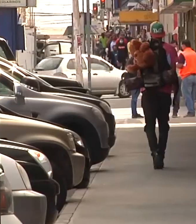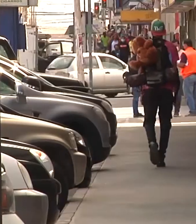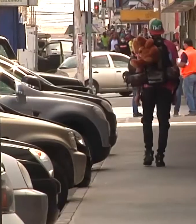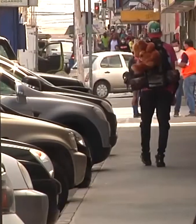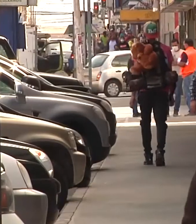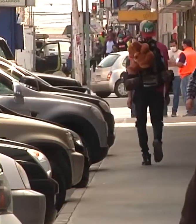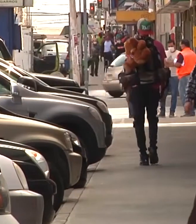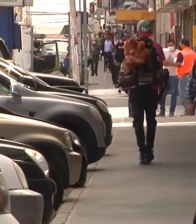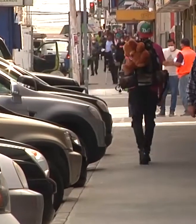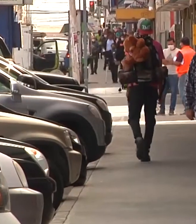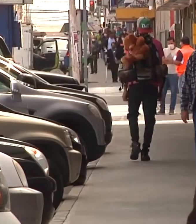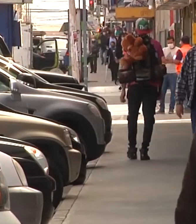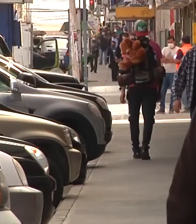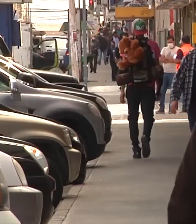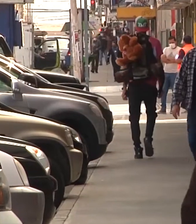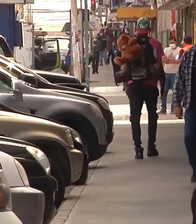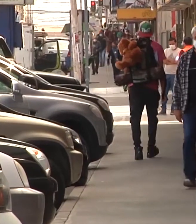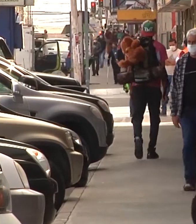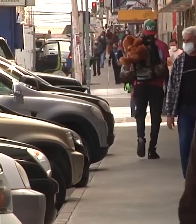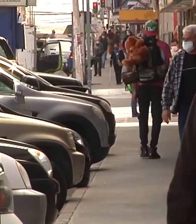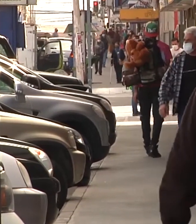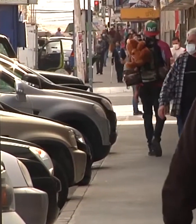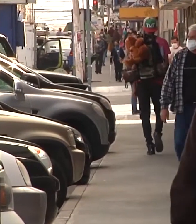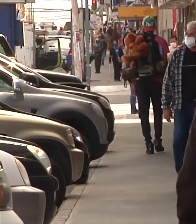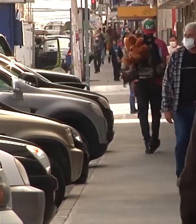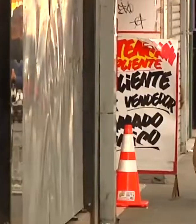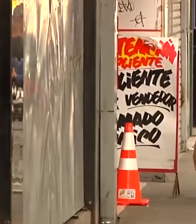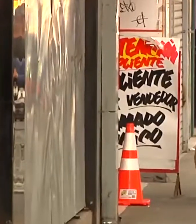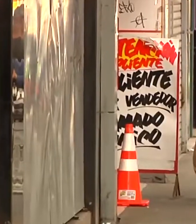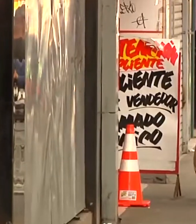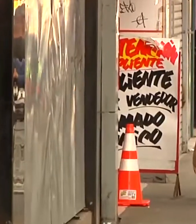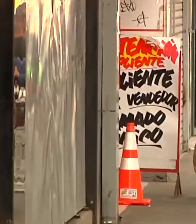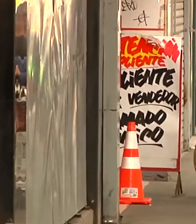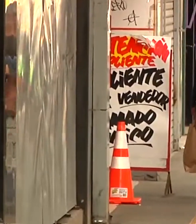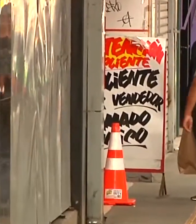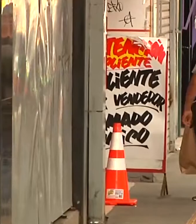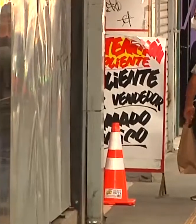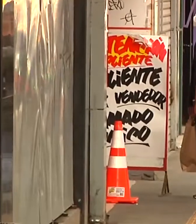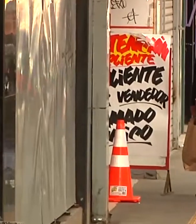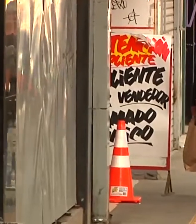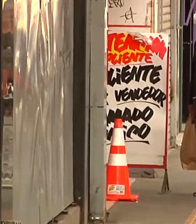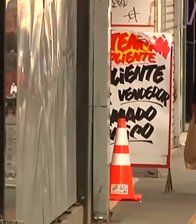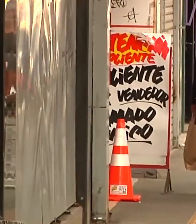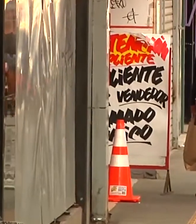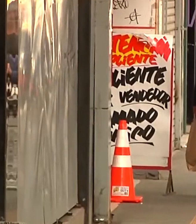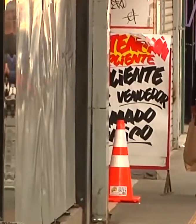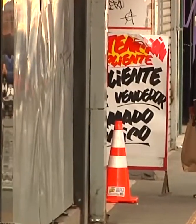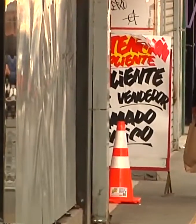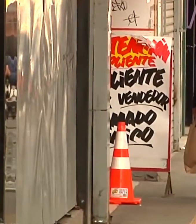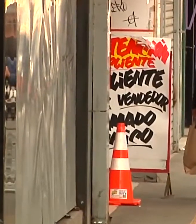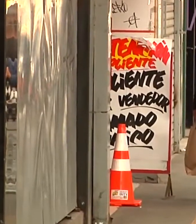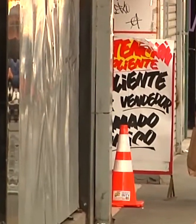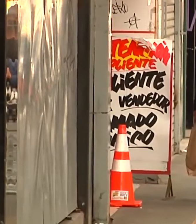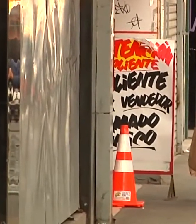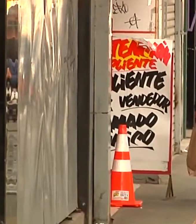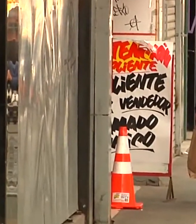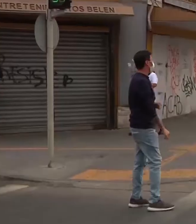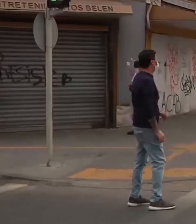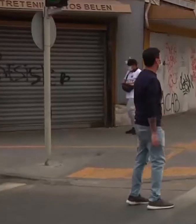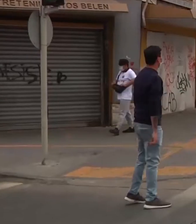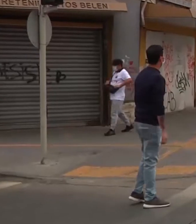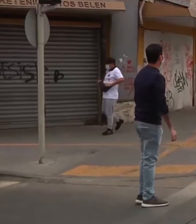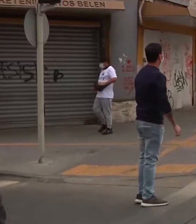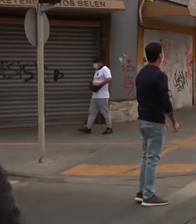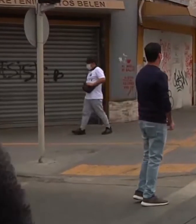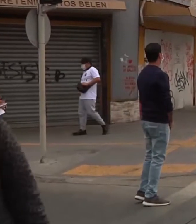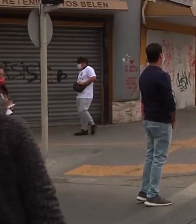en fase 2 o de transición. En preparación se encuentra Pozo al Monte Iguara, mientras que en apertura